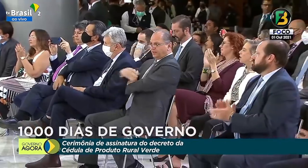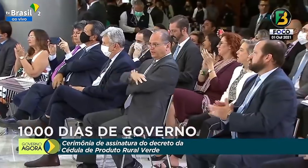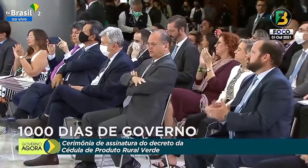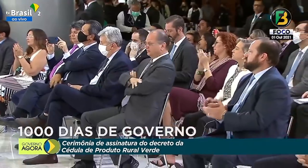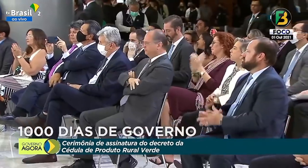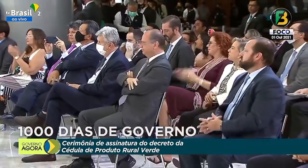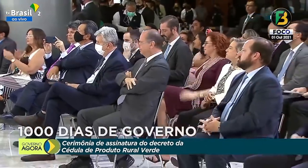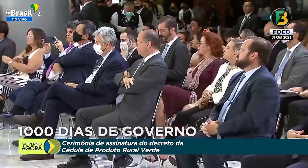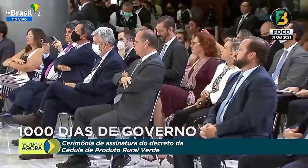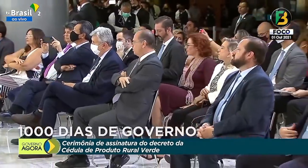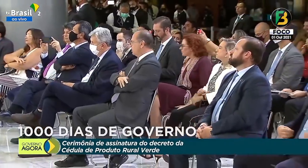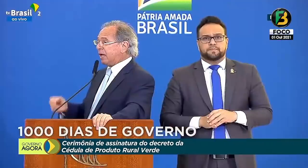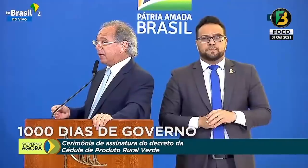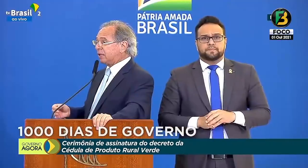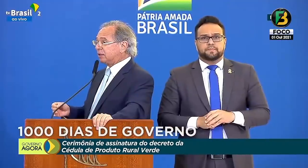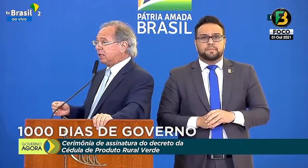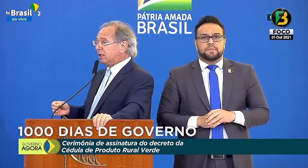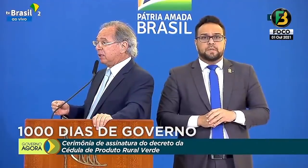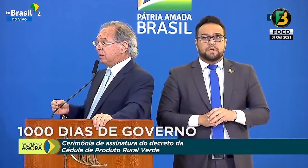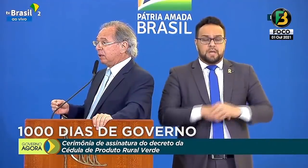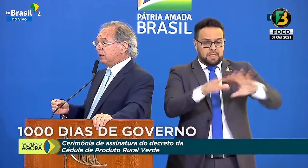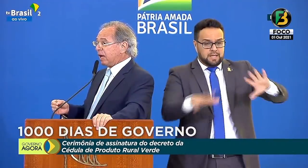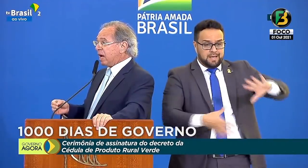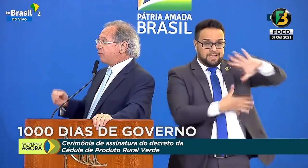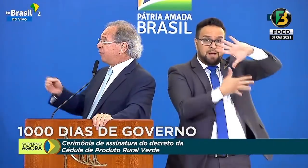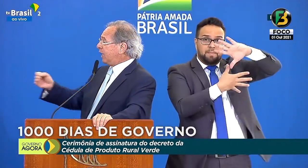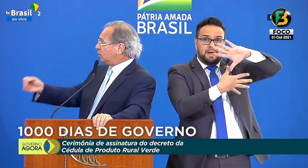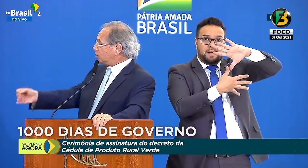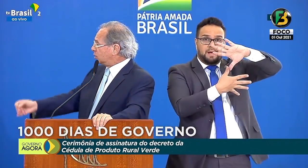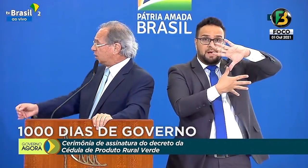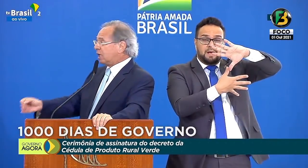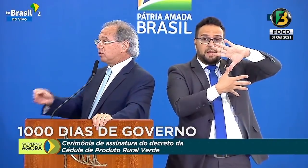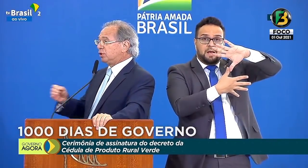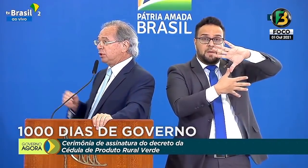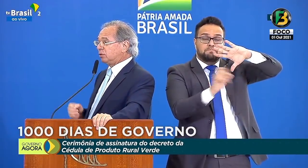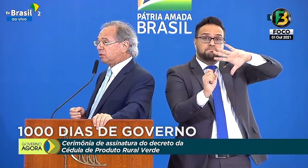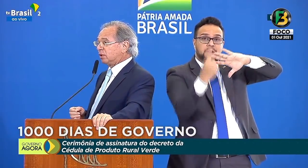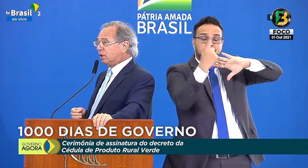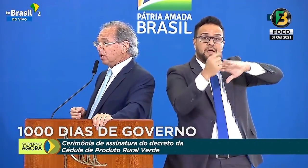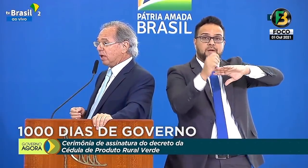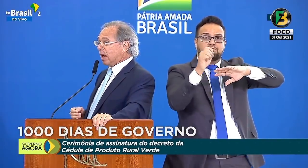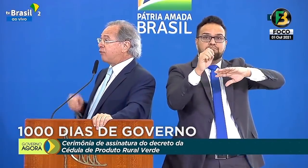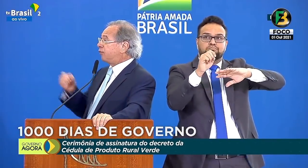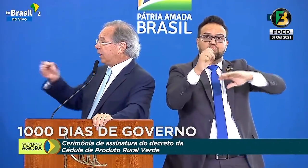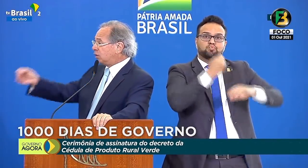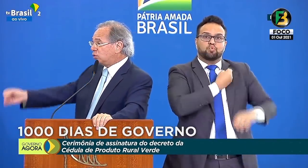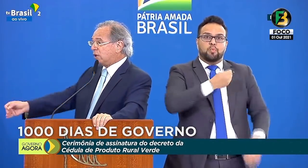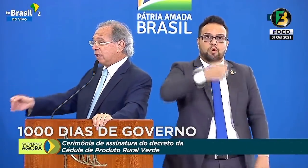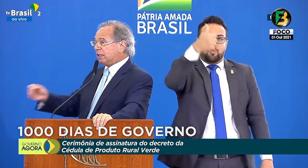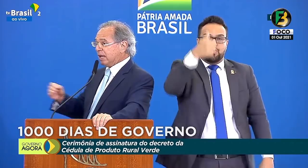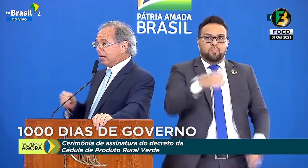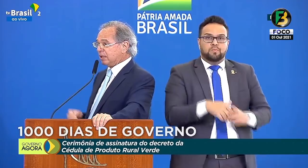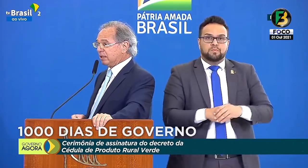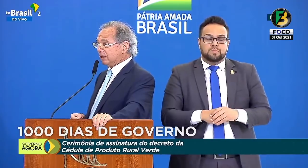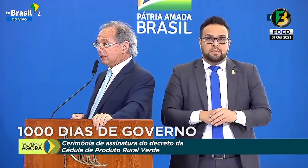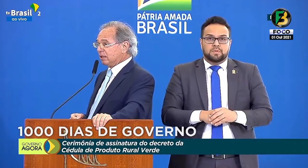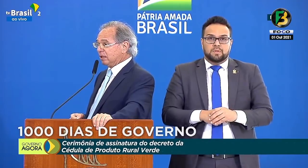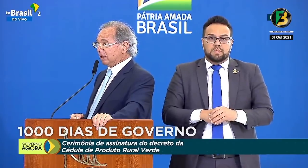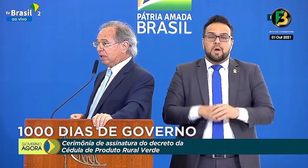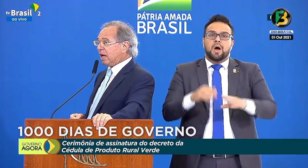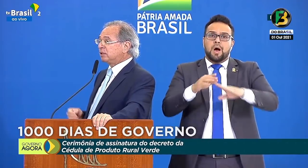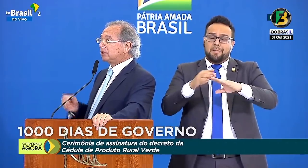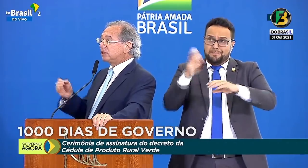É o número um das Américas. A frente dos Estados Unidos, a frente do Canadá